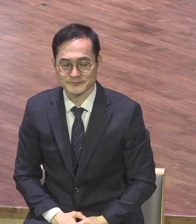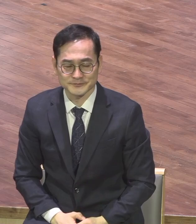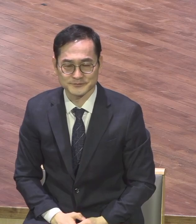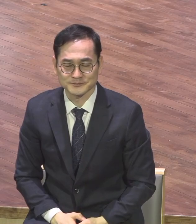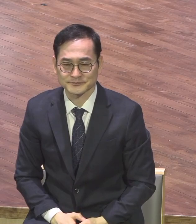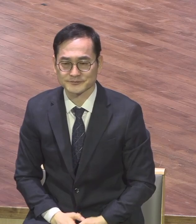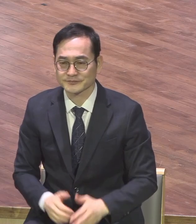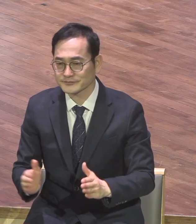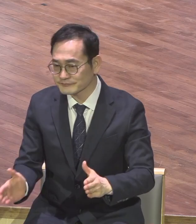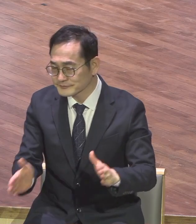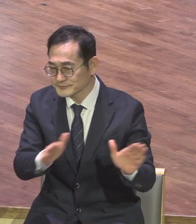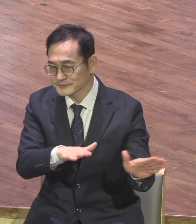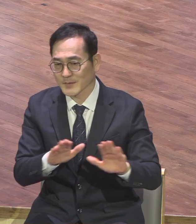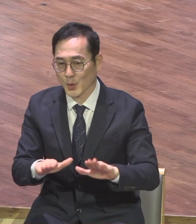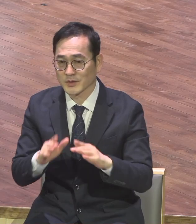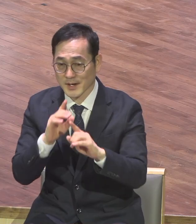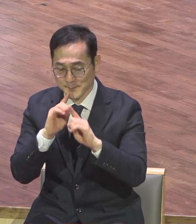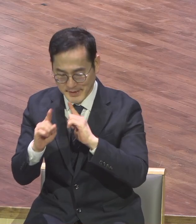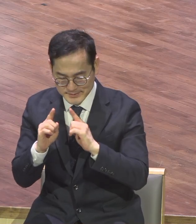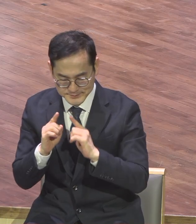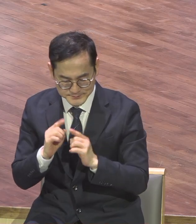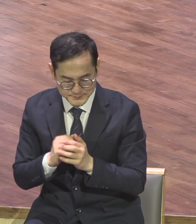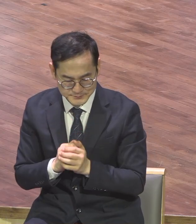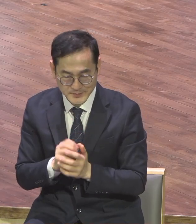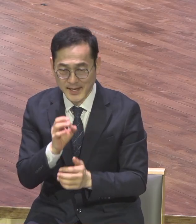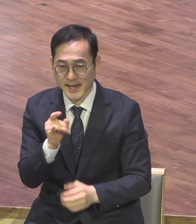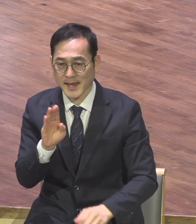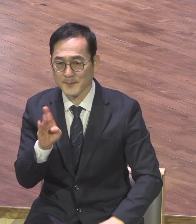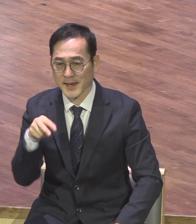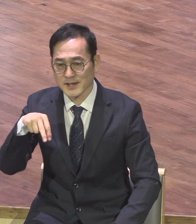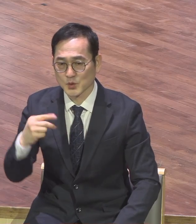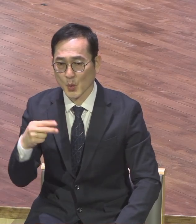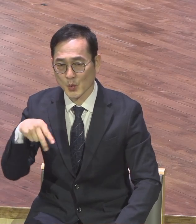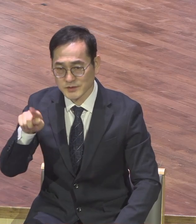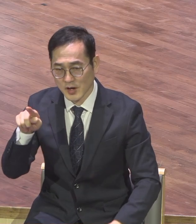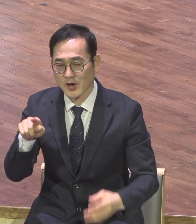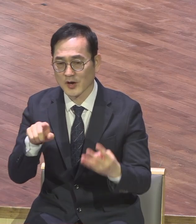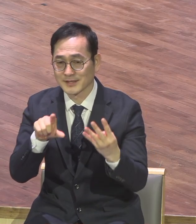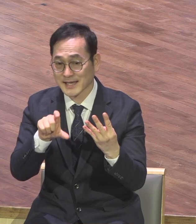성취대 하나님의 말씀은 에베소서 4장 1절에서 6절 말씀입니다.